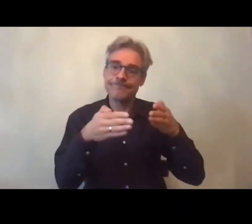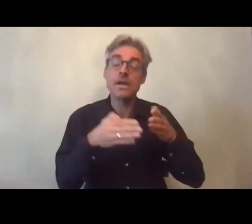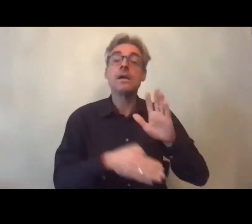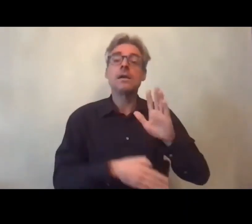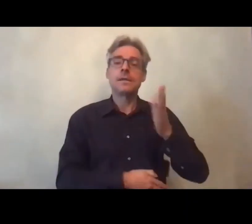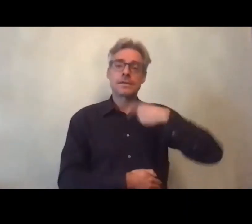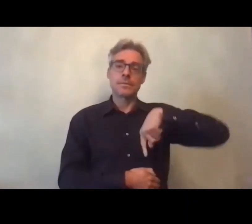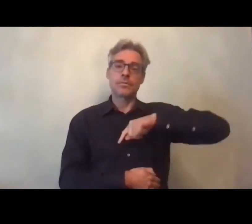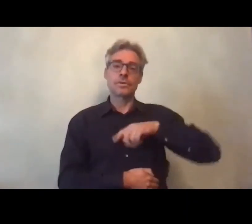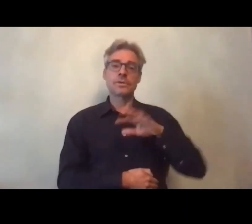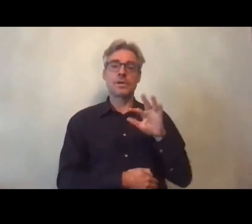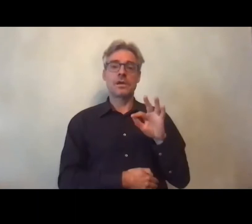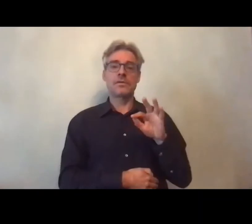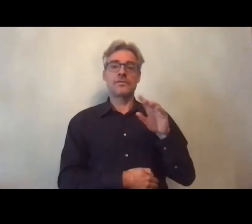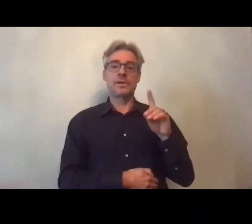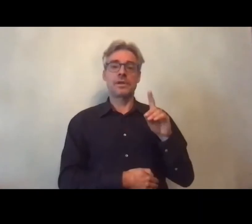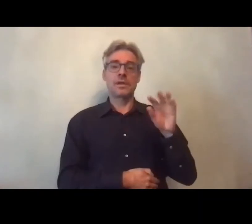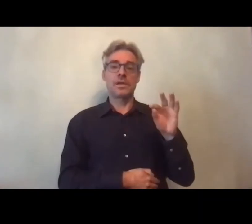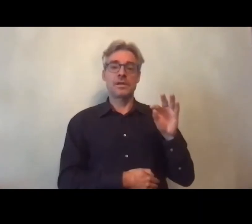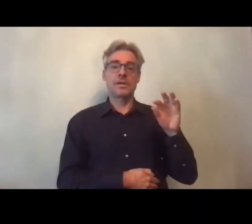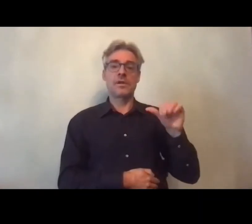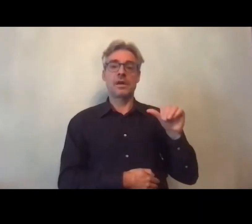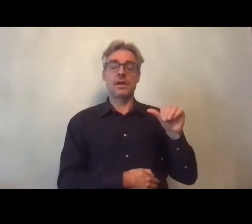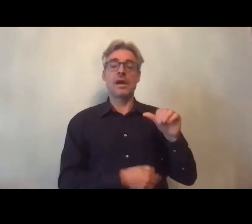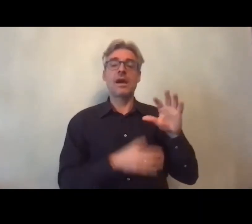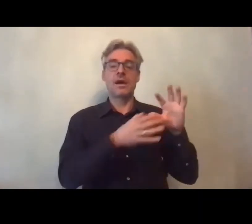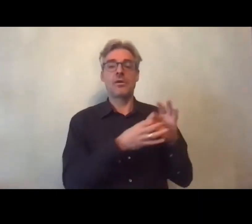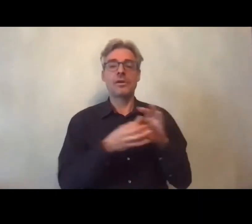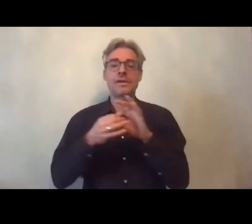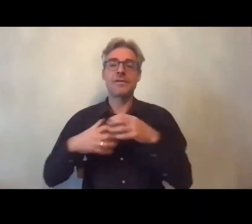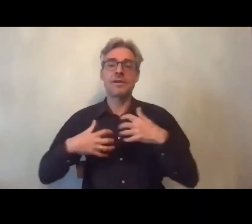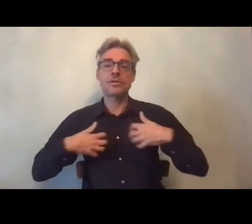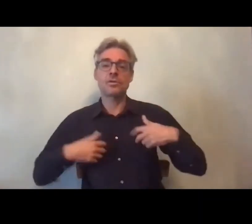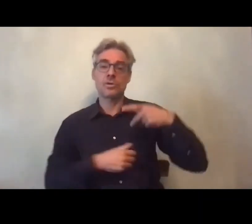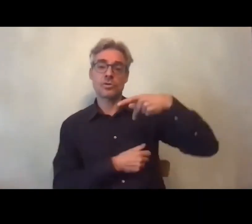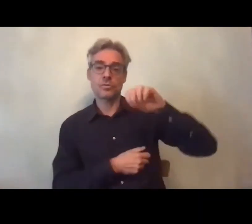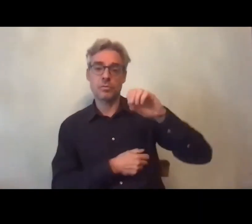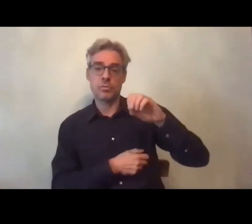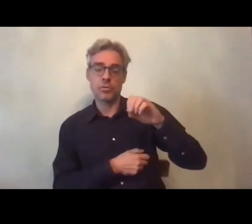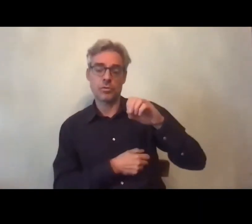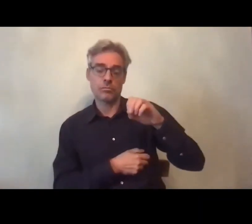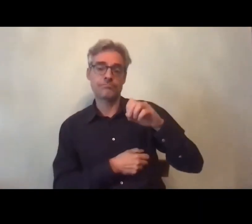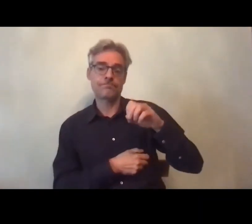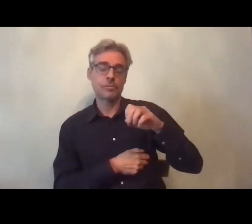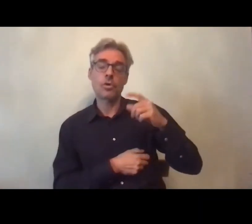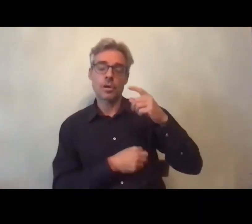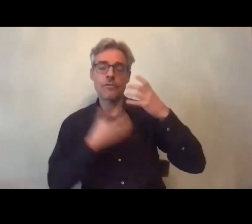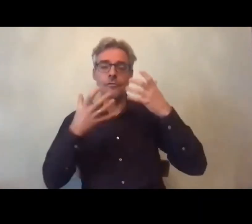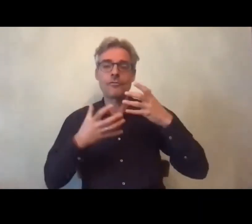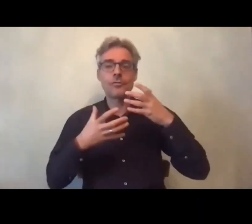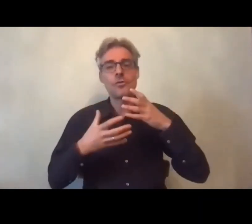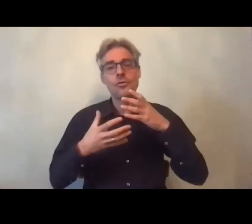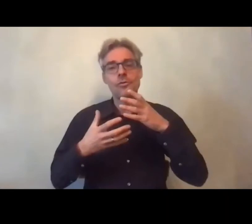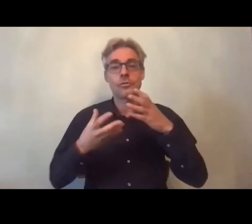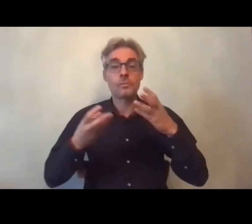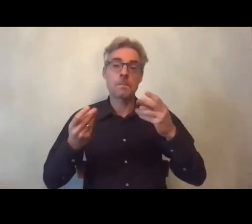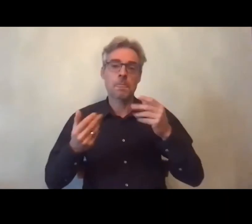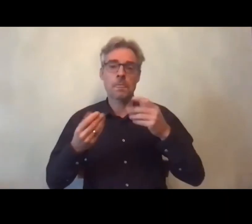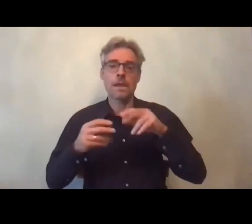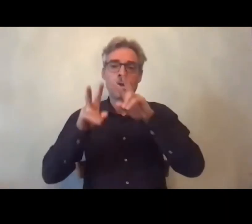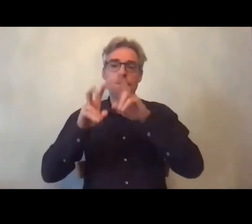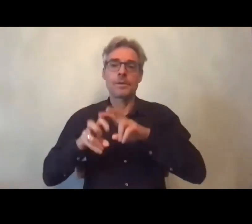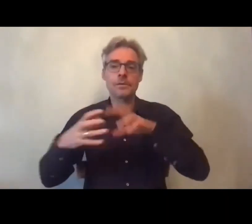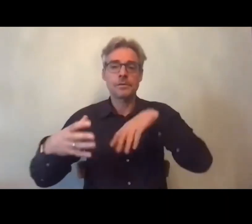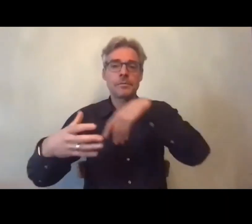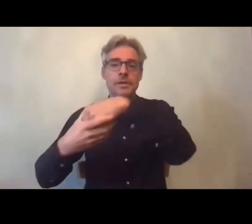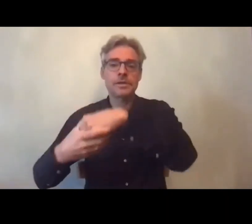quand Anne-Eurevillard est en train en relation avec nous c'est à ce titre-là qu s'est intéressé à participer à cette étude